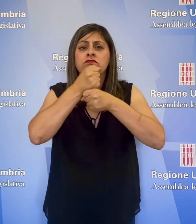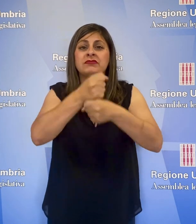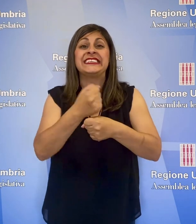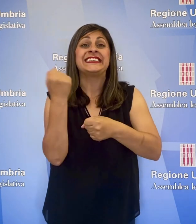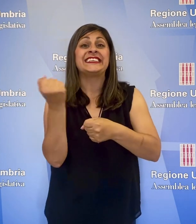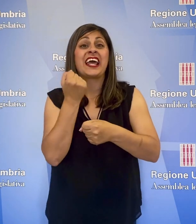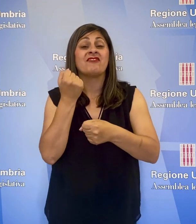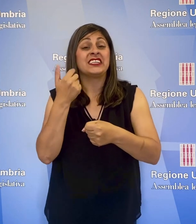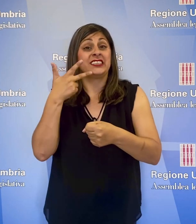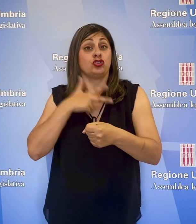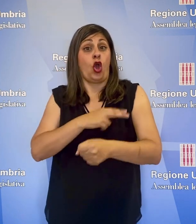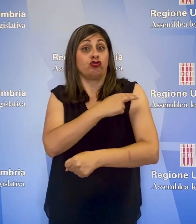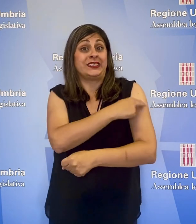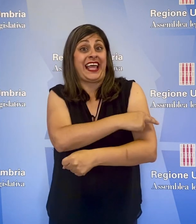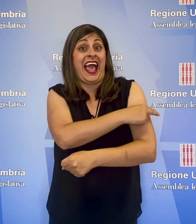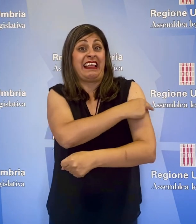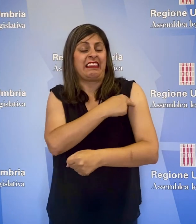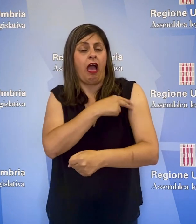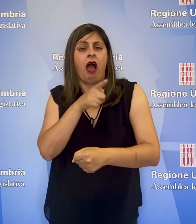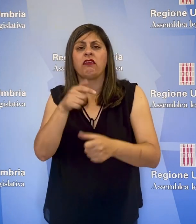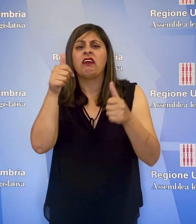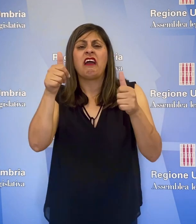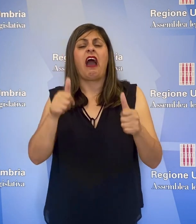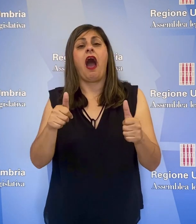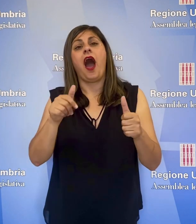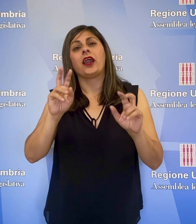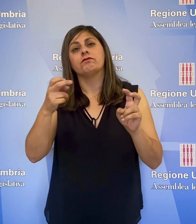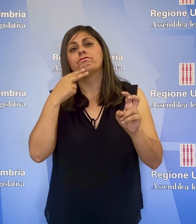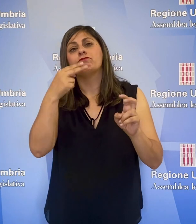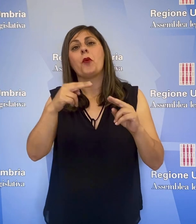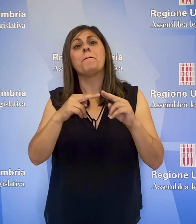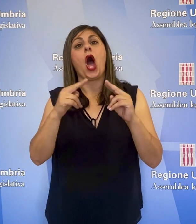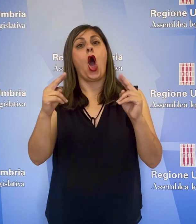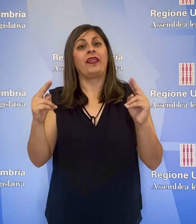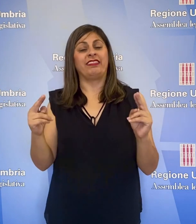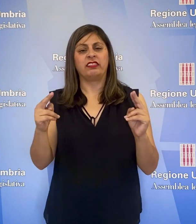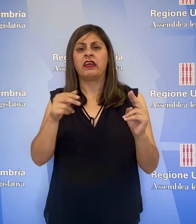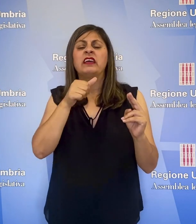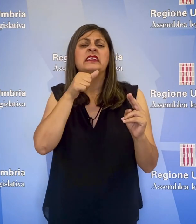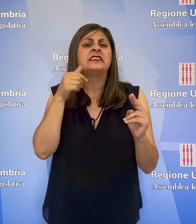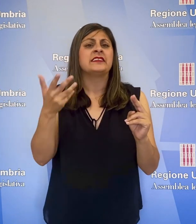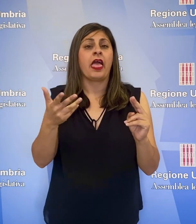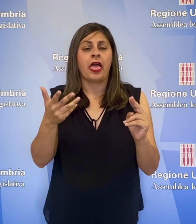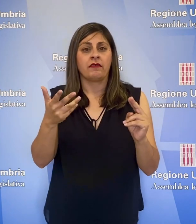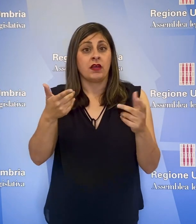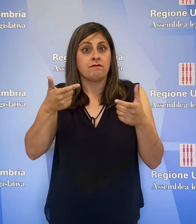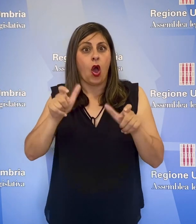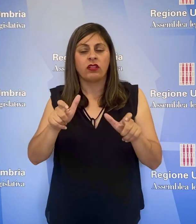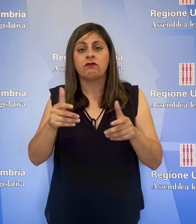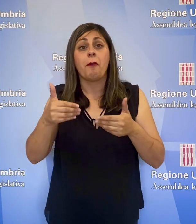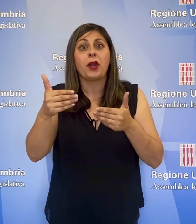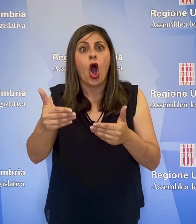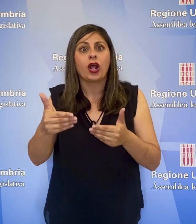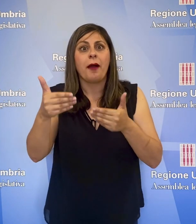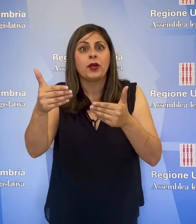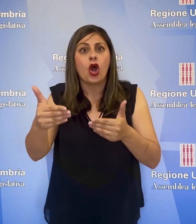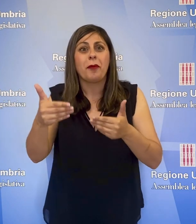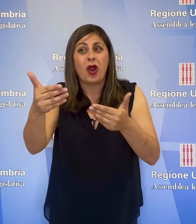'affidamento dei servizi sociosanitari è una gara ponte, necessaria per l'impossibilità di ulteriori proroghe